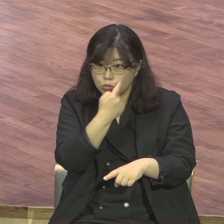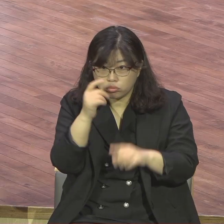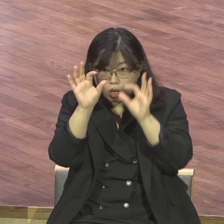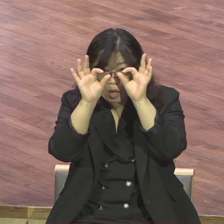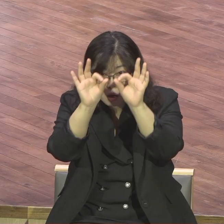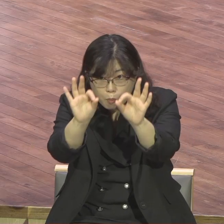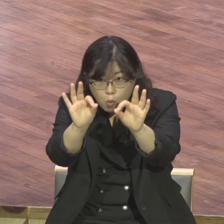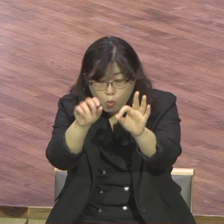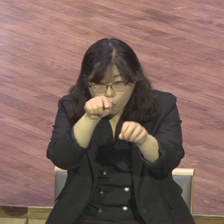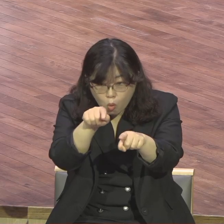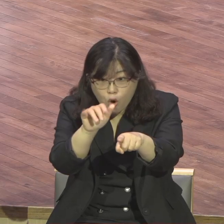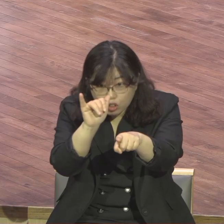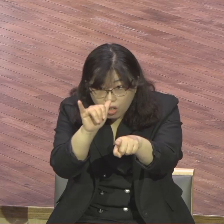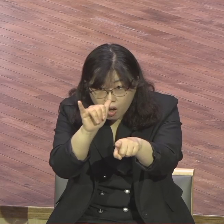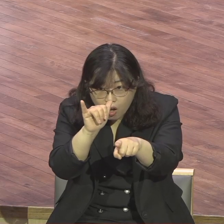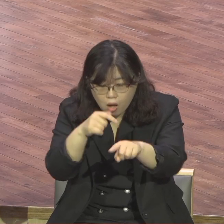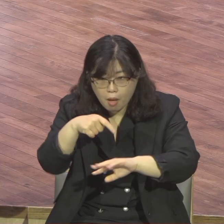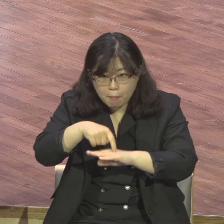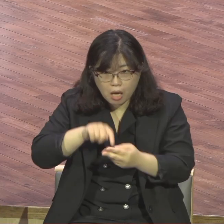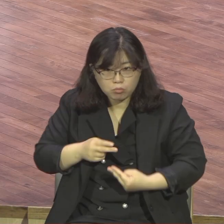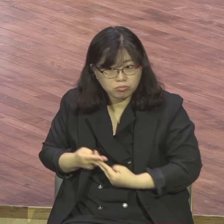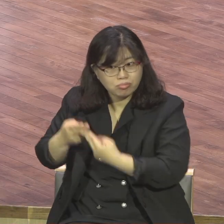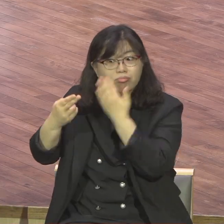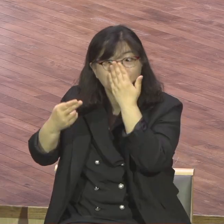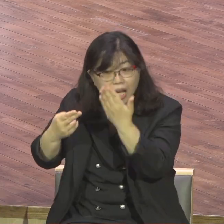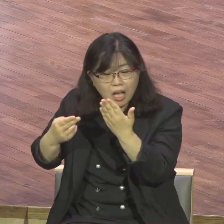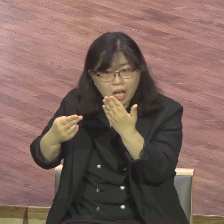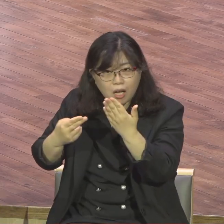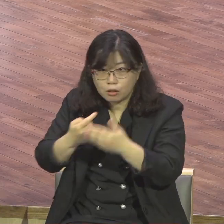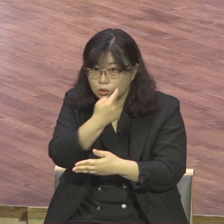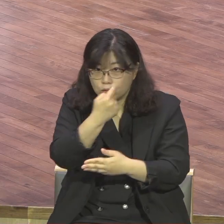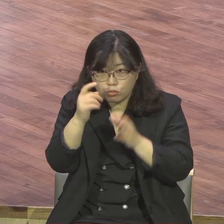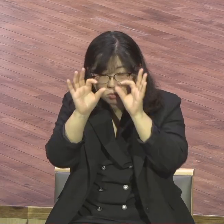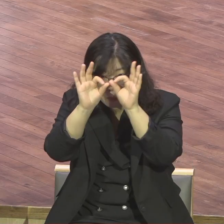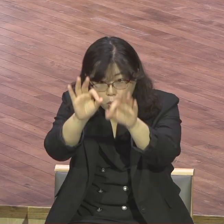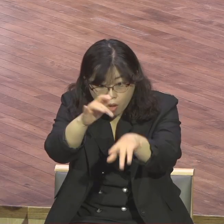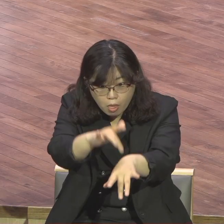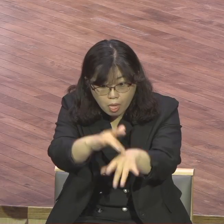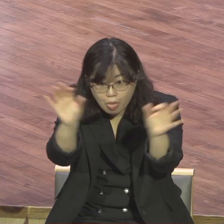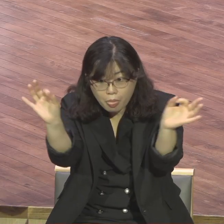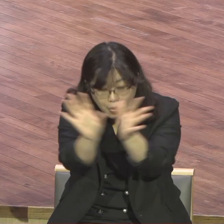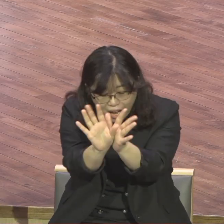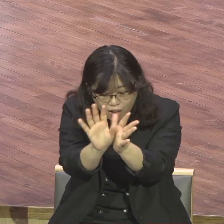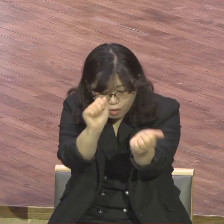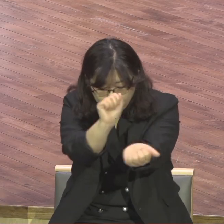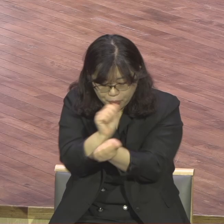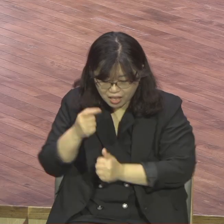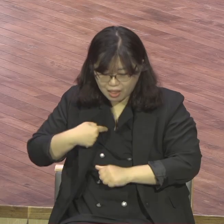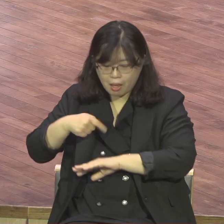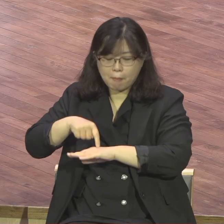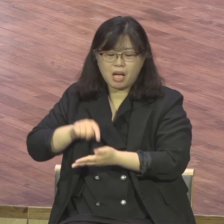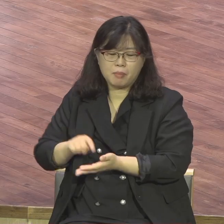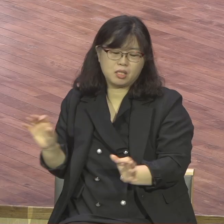함께 할 때 은약적 삶을 살 수 있어요 그래서 우리는 이 자리 이 자리 지금 이 자리가 너무 중요해요